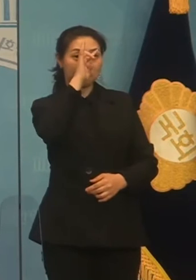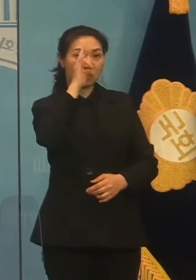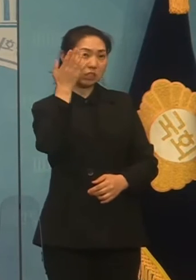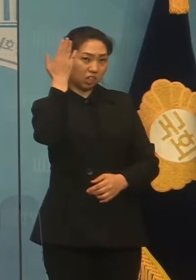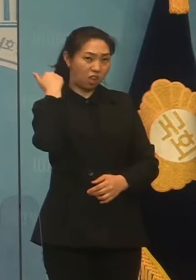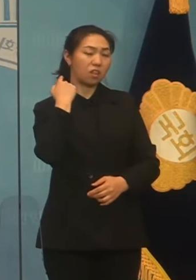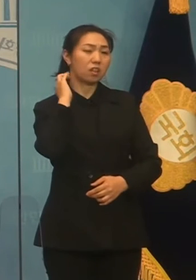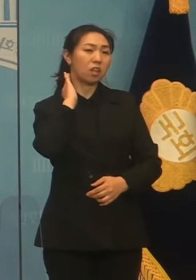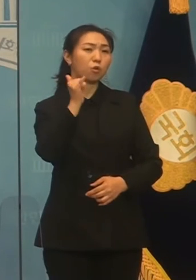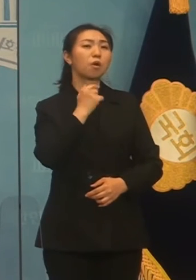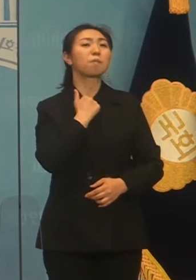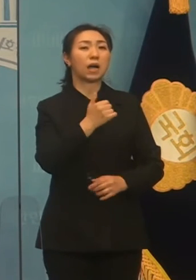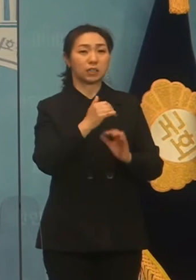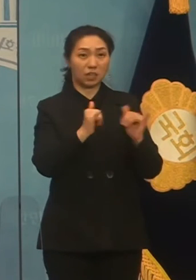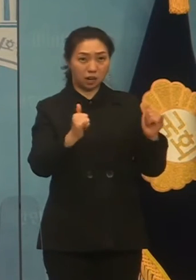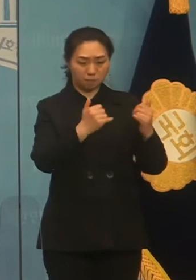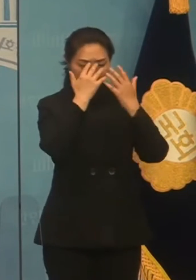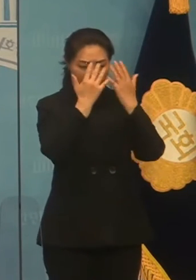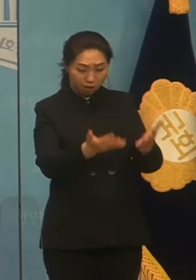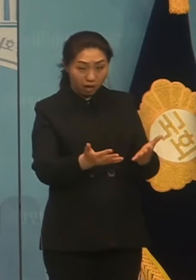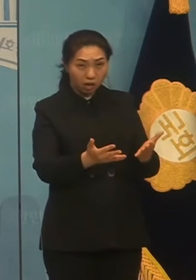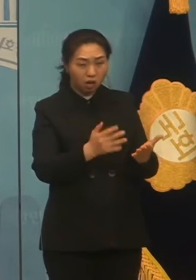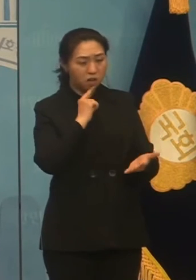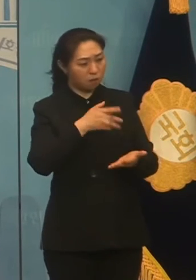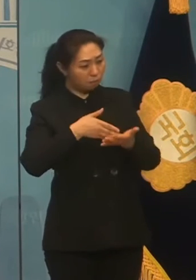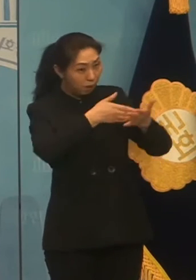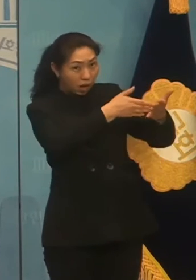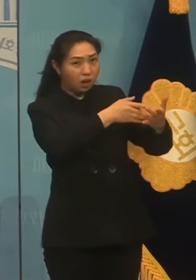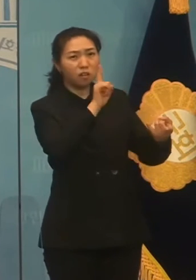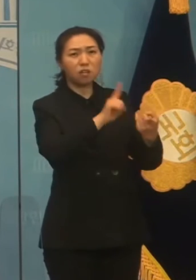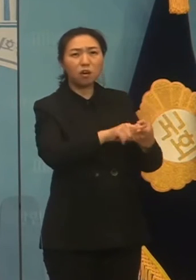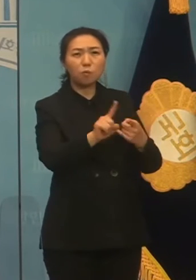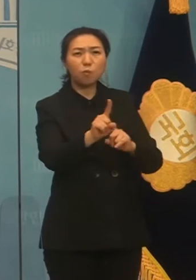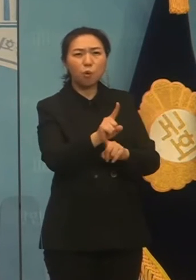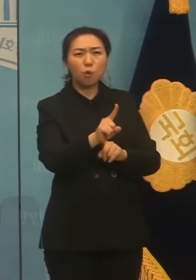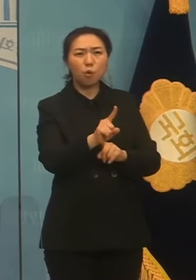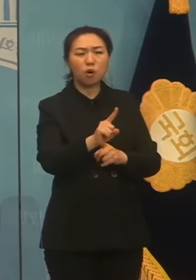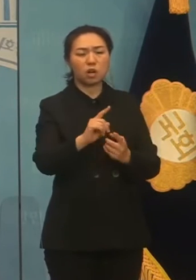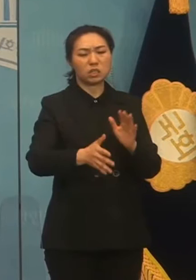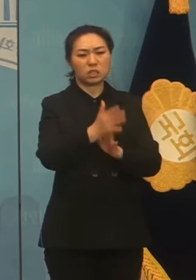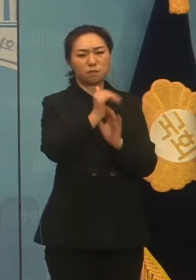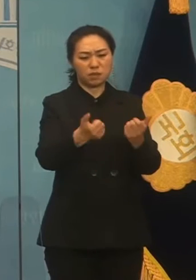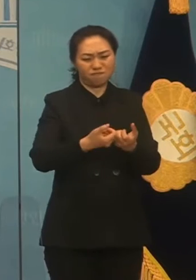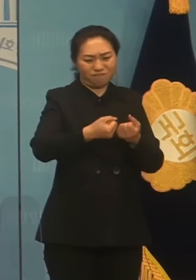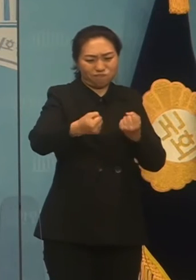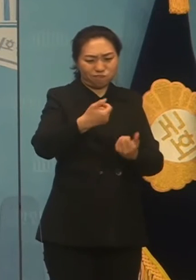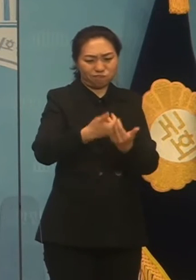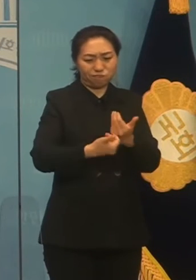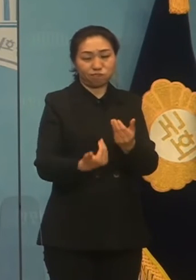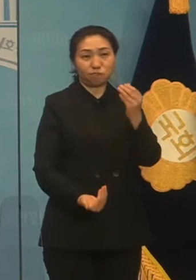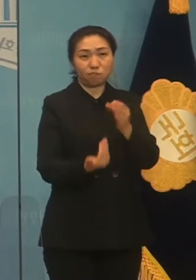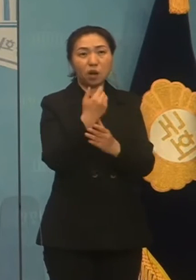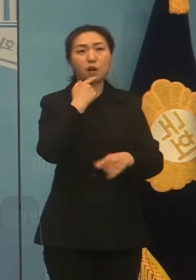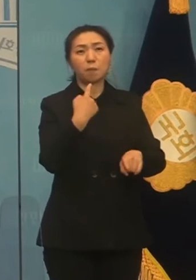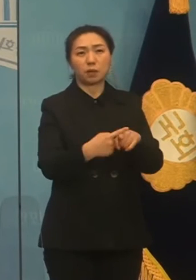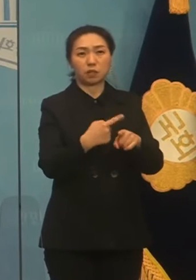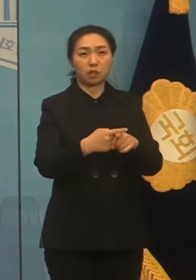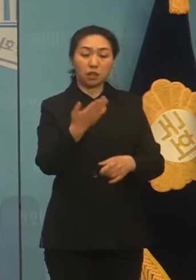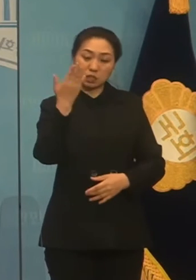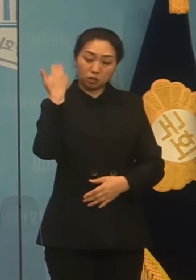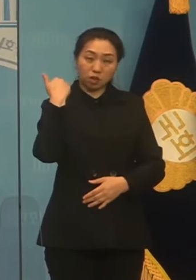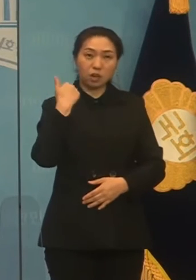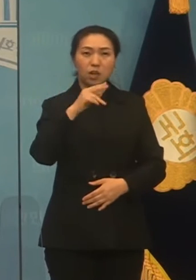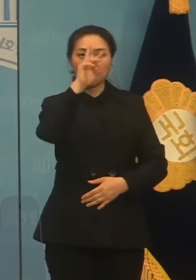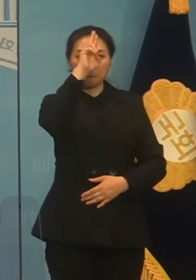다시 극심한 발생으로 내보는 행위입니다. 또한 작년 연말 이명박 박근혜 구속에 대해